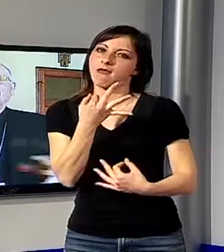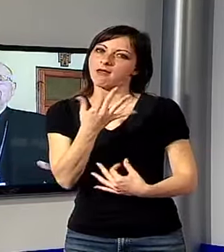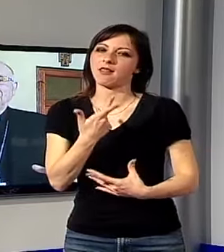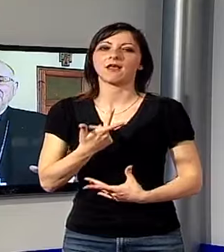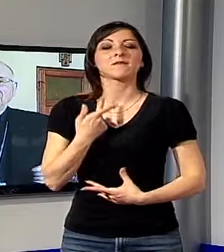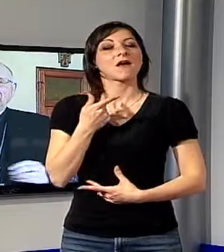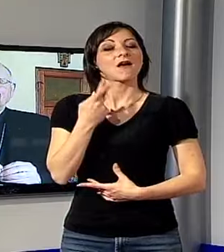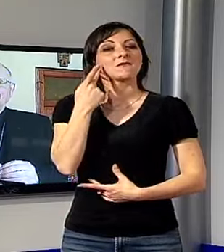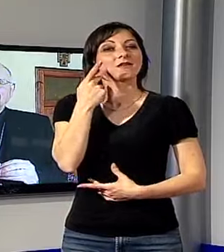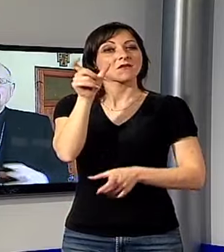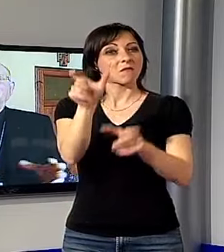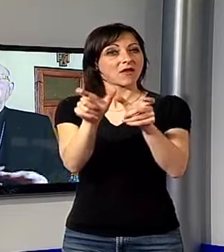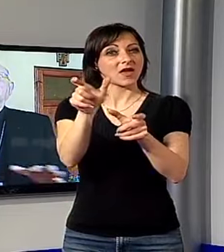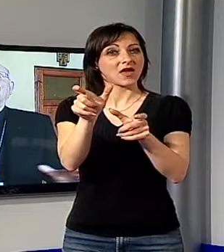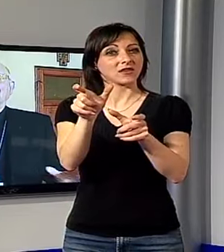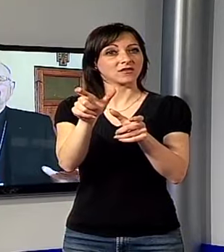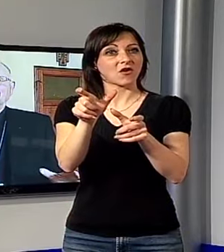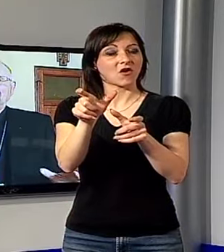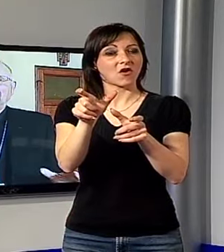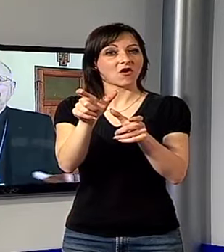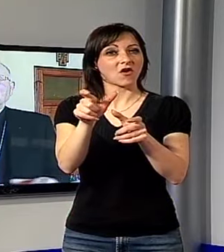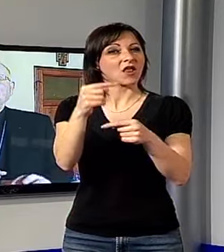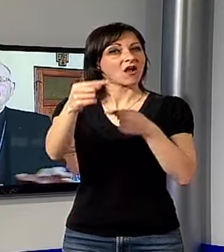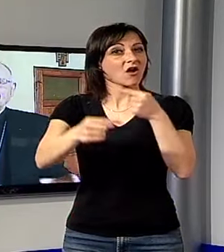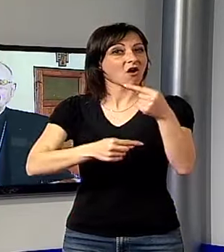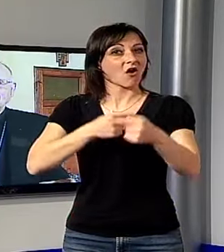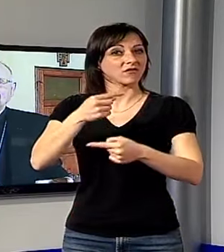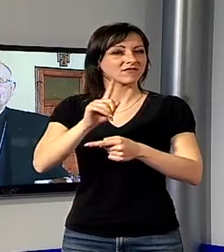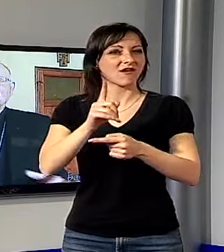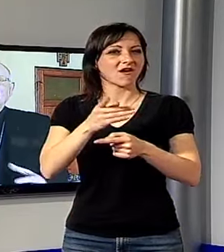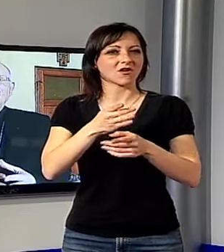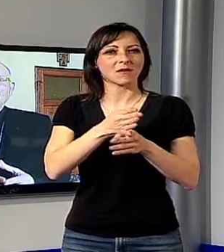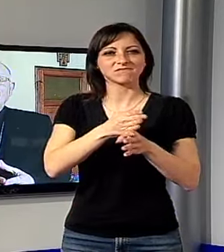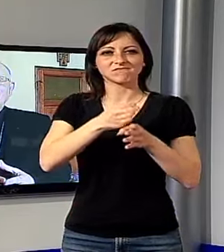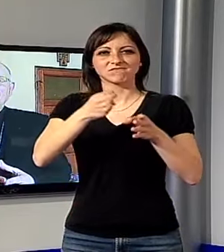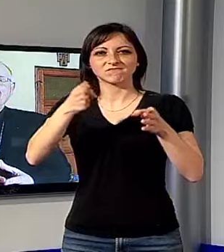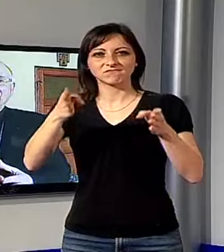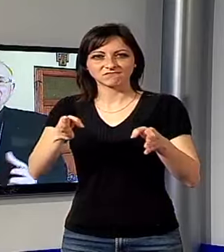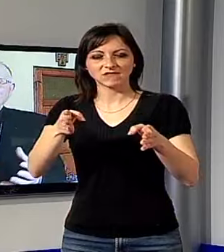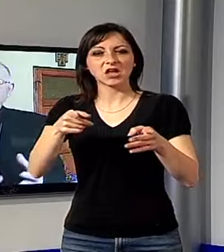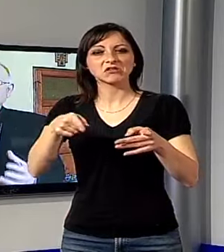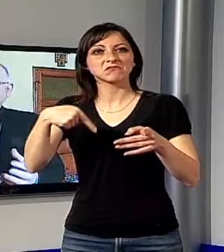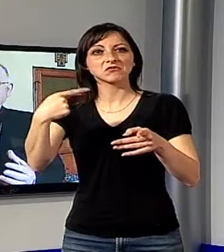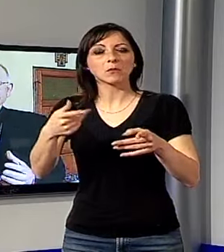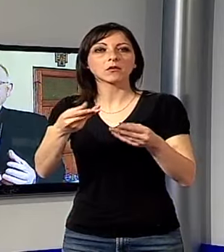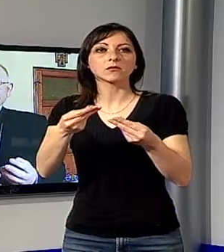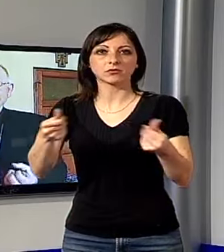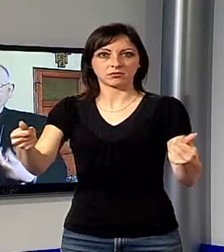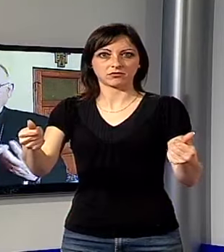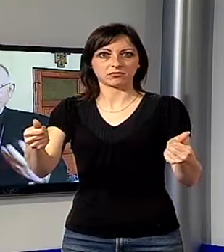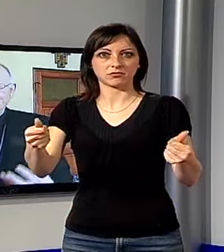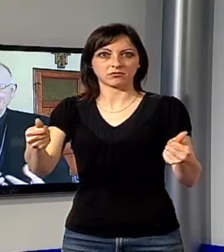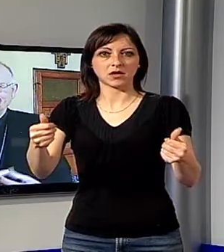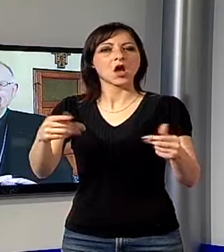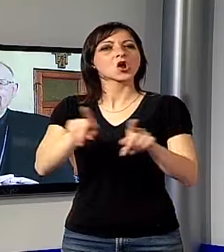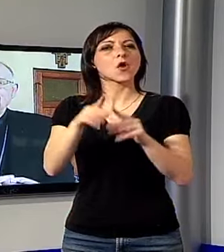queste persone durano un periodo, poi spariscono, perché sono come una casa che non ha